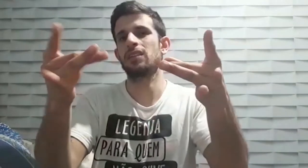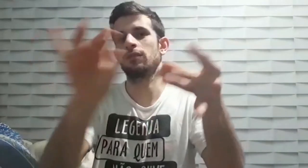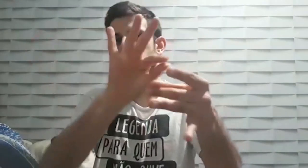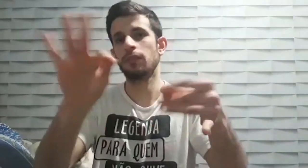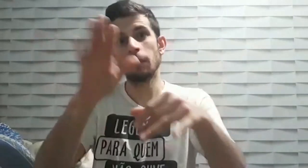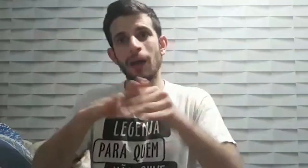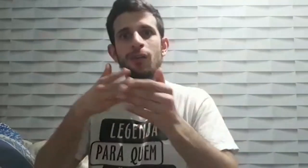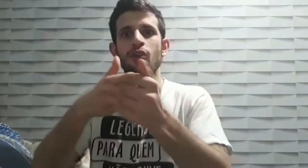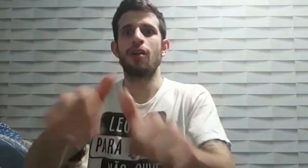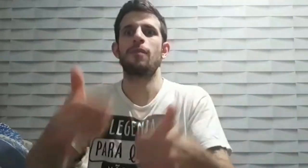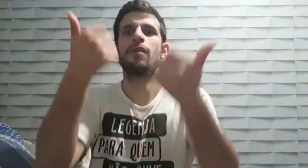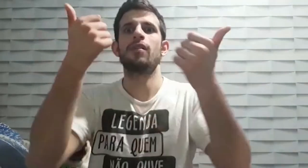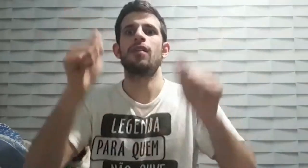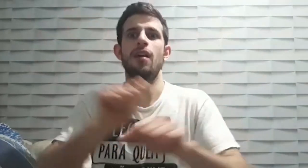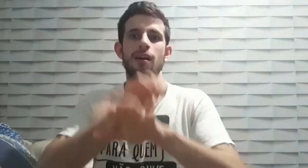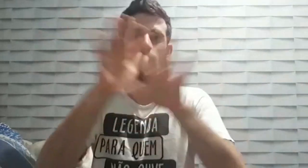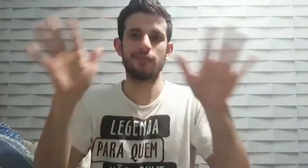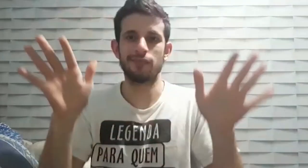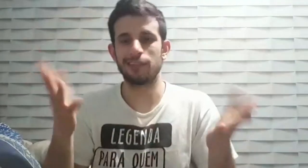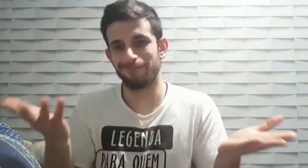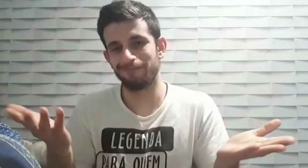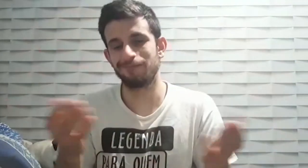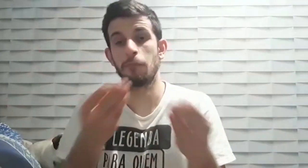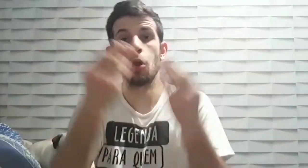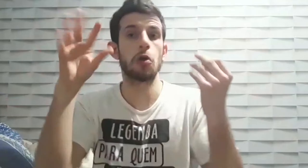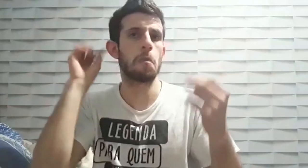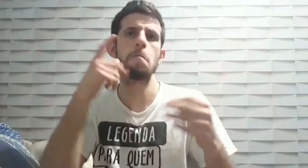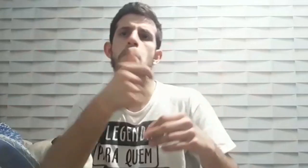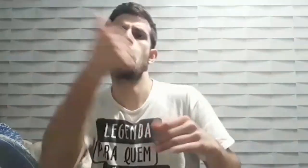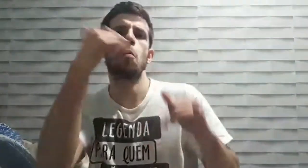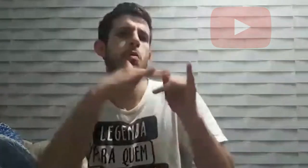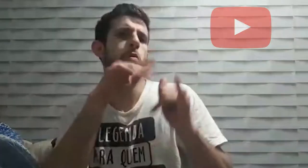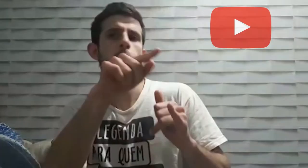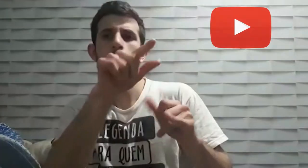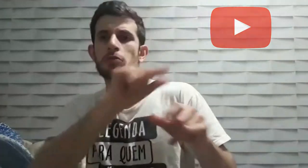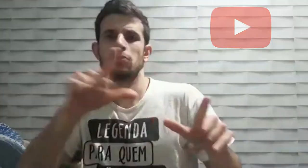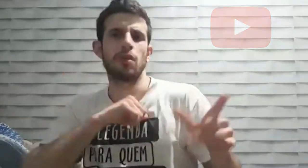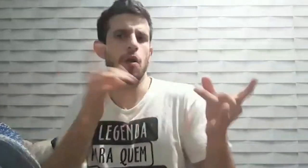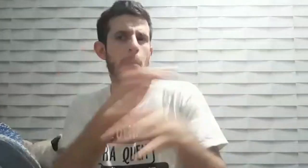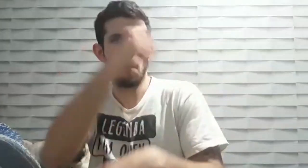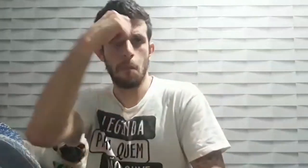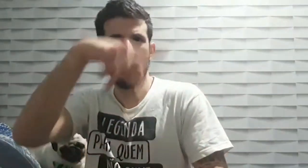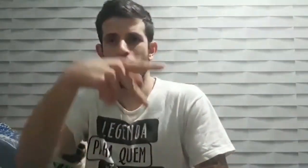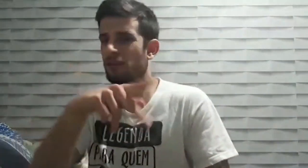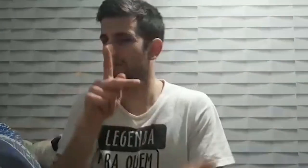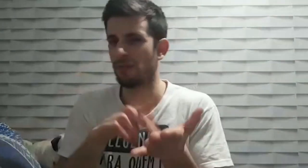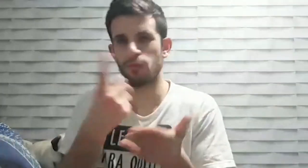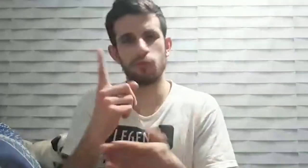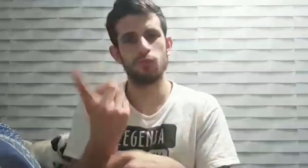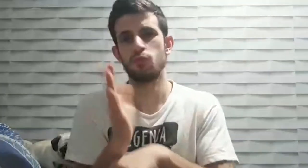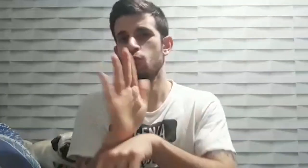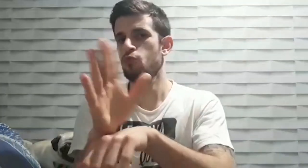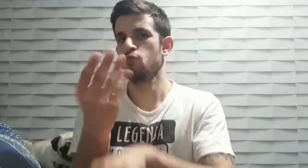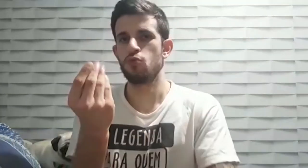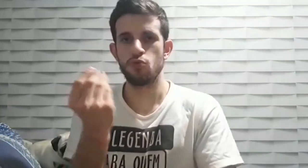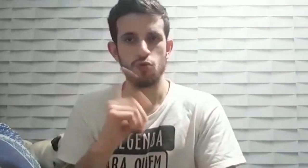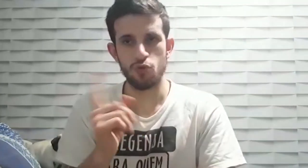fixa. Facilitaria muito. A maioria dos ouvintes pensam que legenda automática é suficiente, mas ela não é muito útil, não.